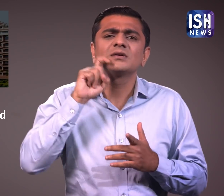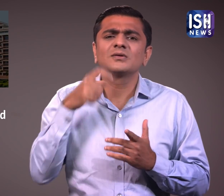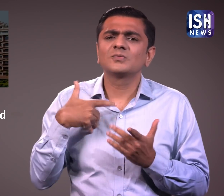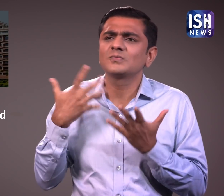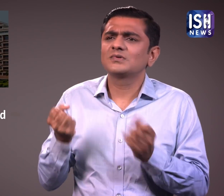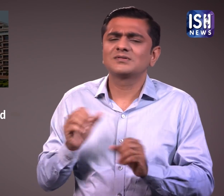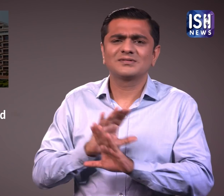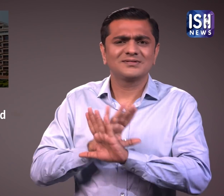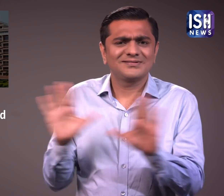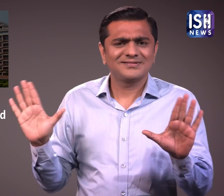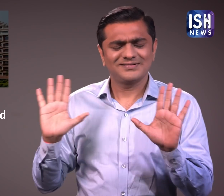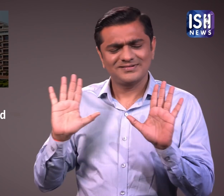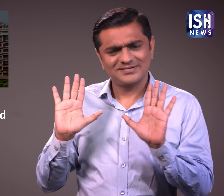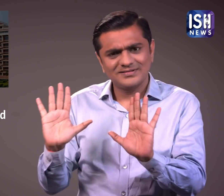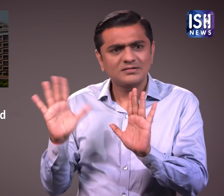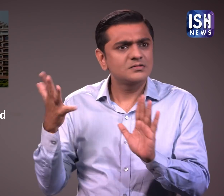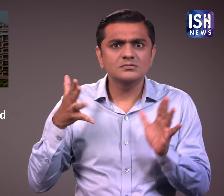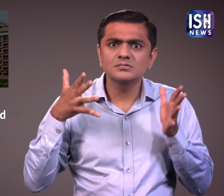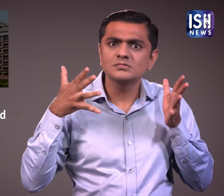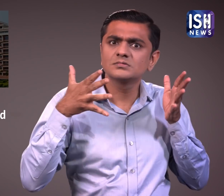जबरदस्ती कर उसका बलातकार किया जा रहा था